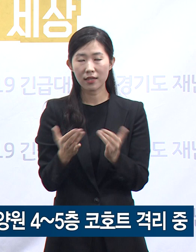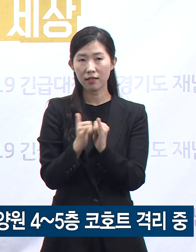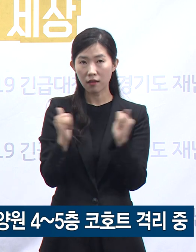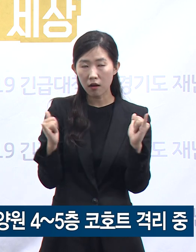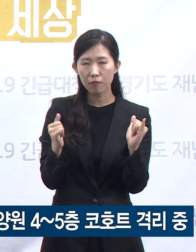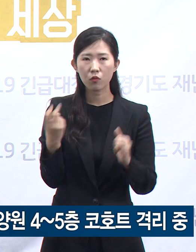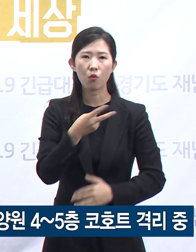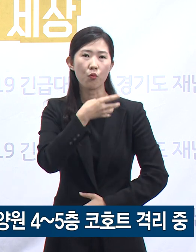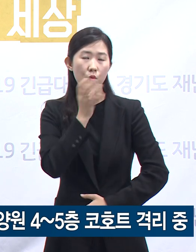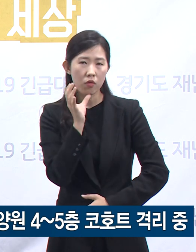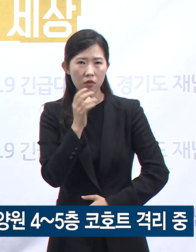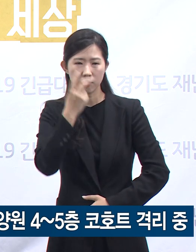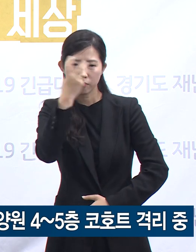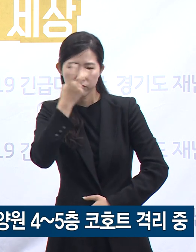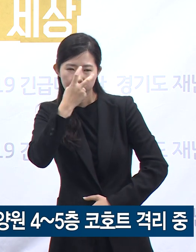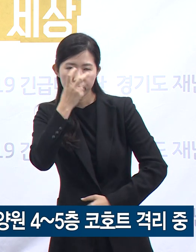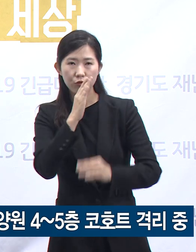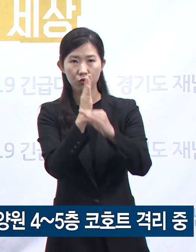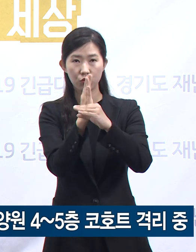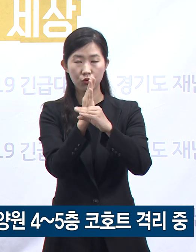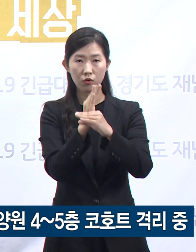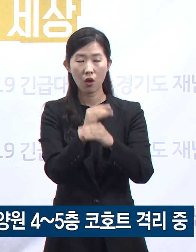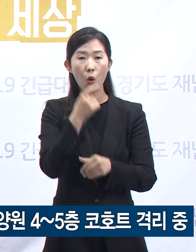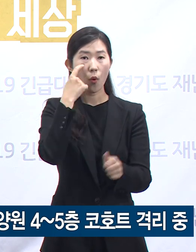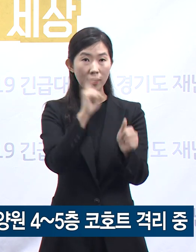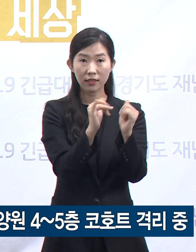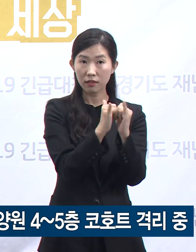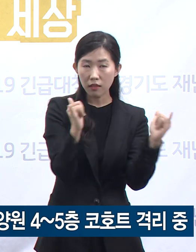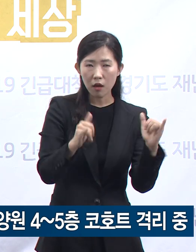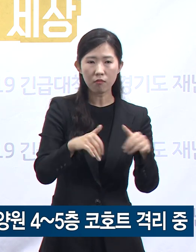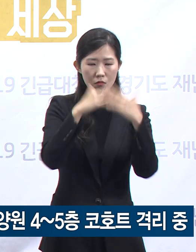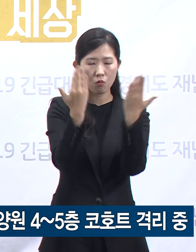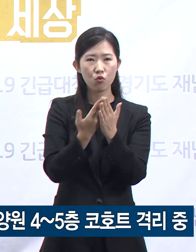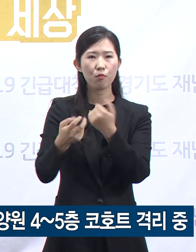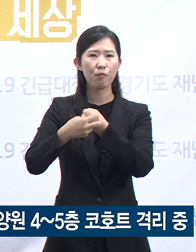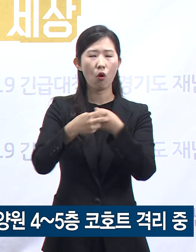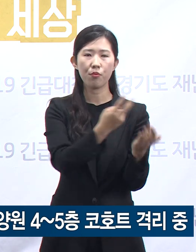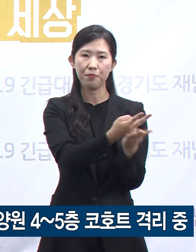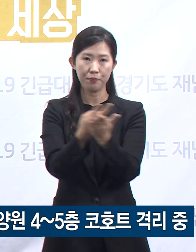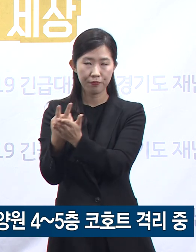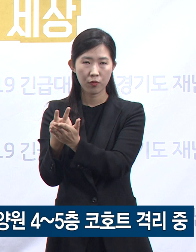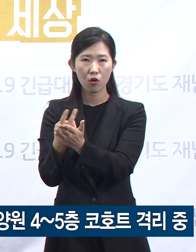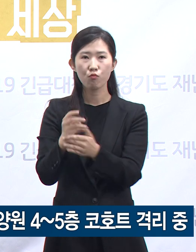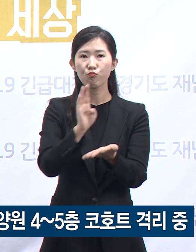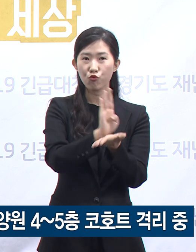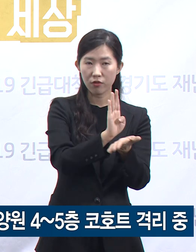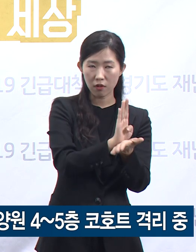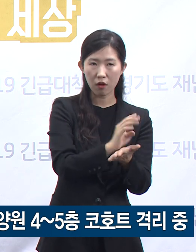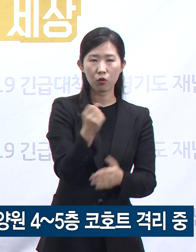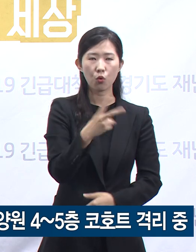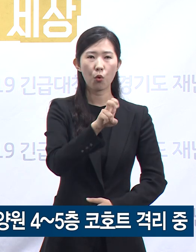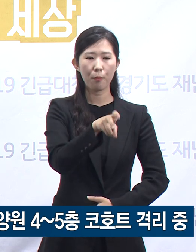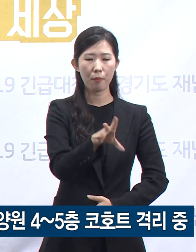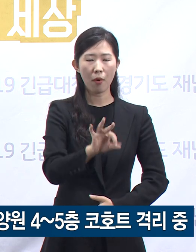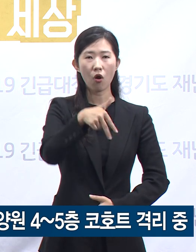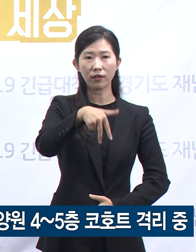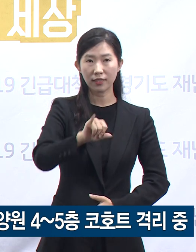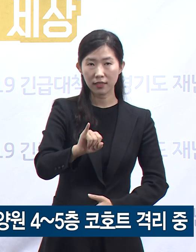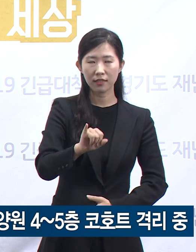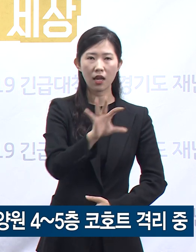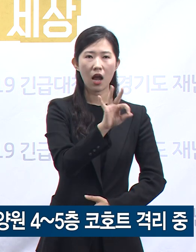확진된 입소자들은 모두 의료기관으로 후송되었으며 분당서울대학교 병원, 명지병원, 아주대학교 병원,